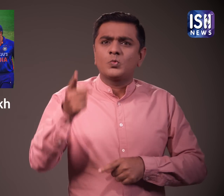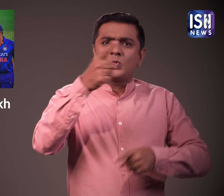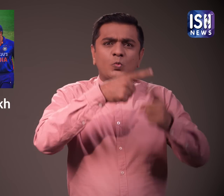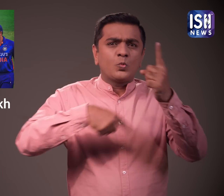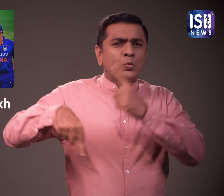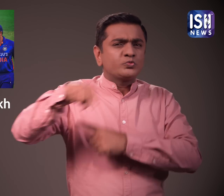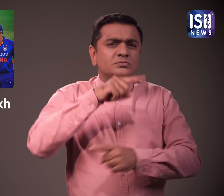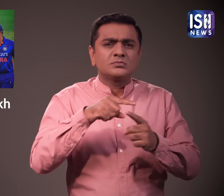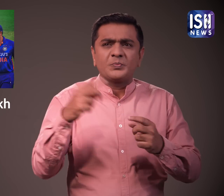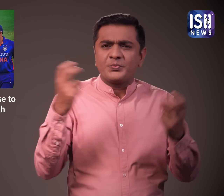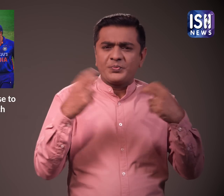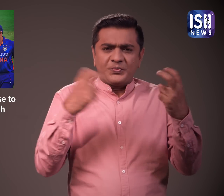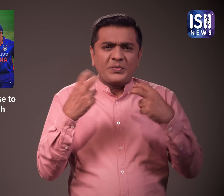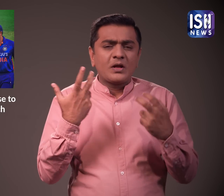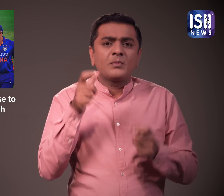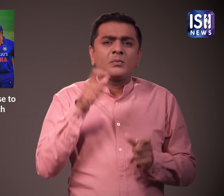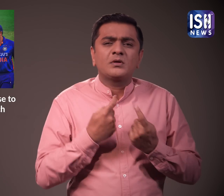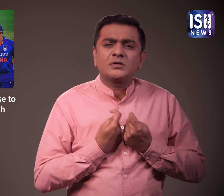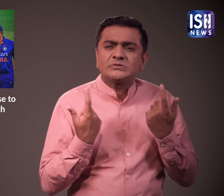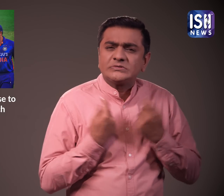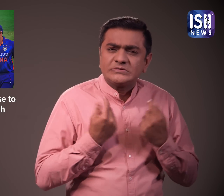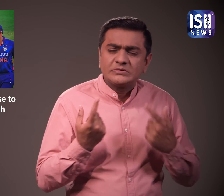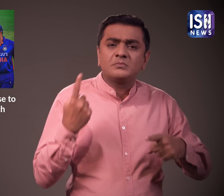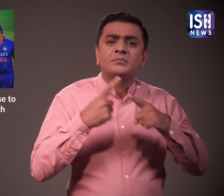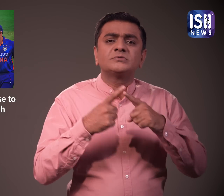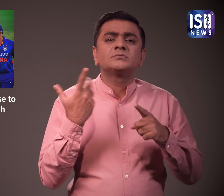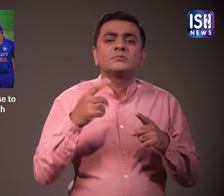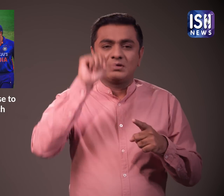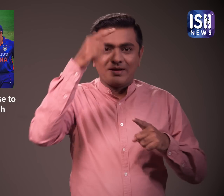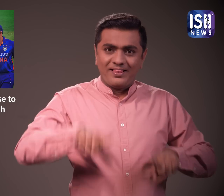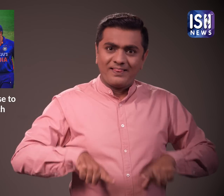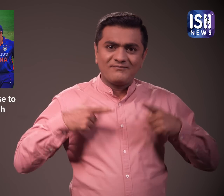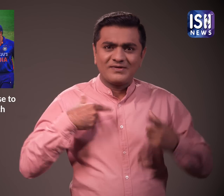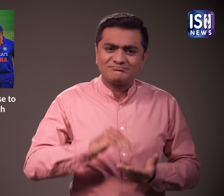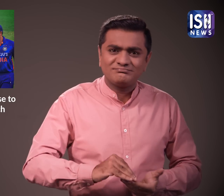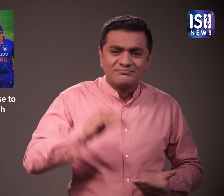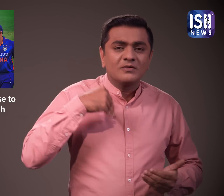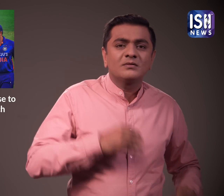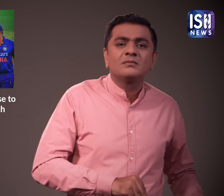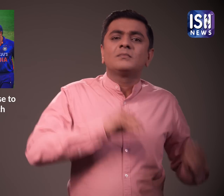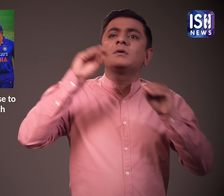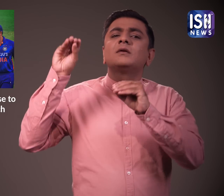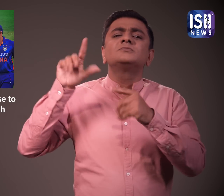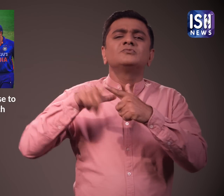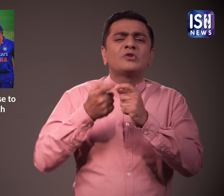ज्यादा तर अनिवासी भारतियों की और से भारी मांध है जो मैच देखने के लिए उच्छा है थे